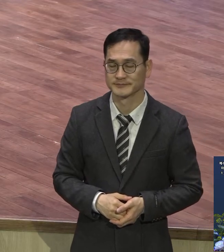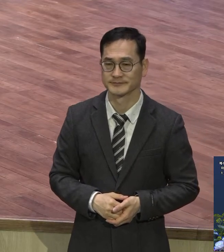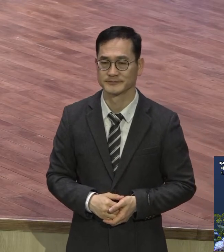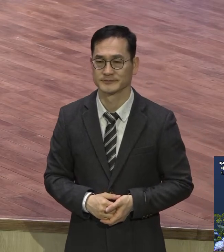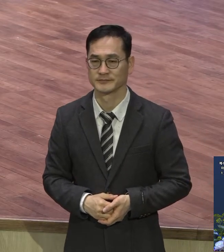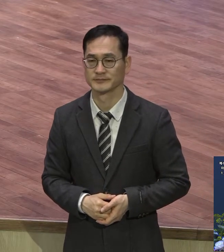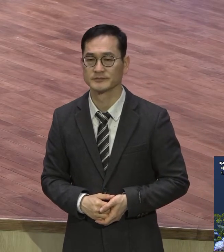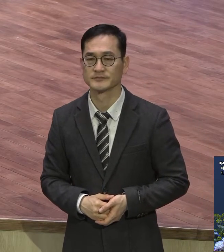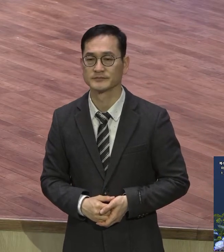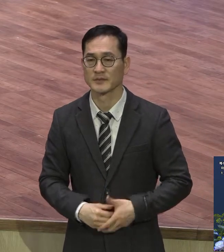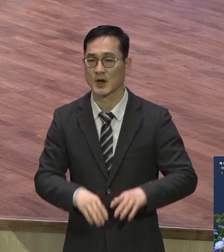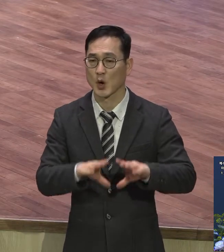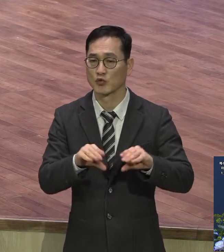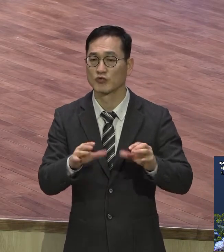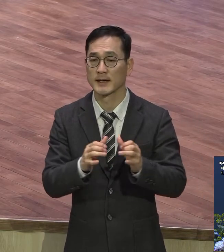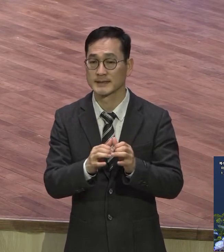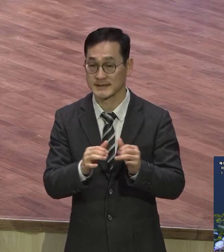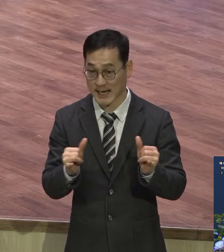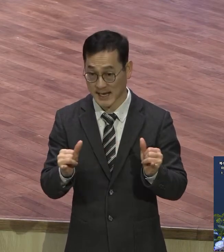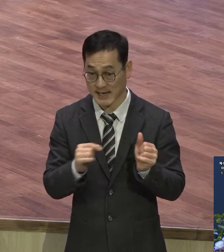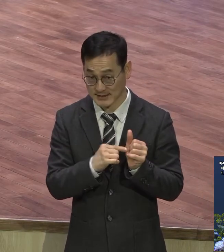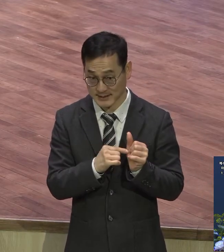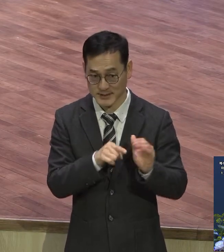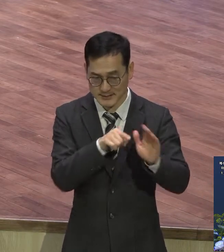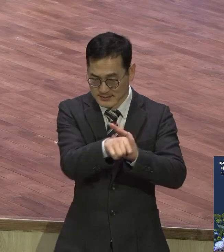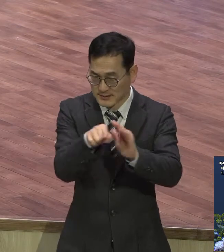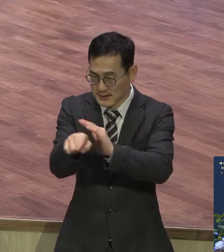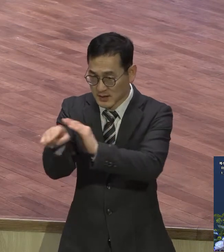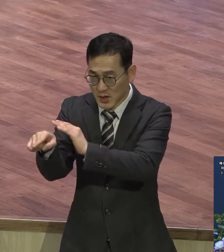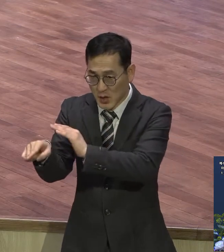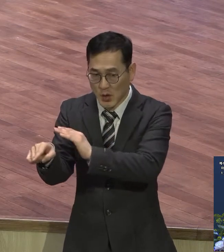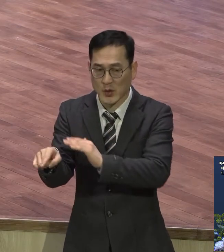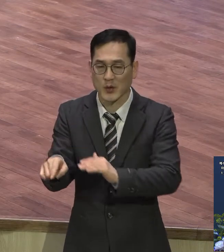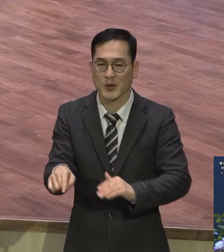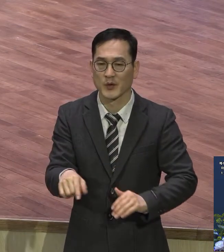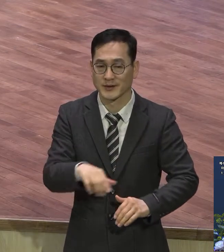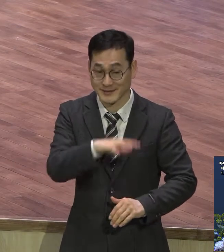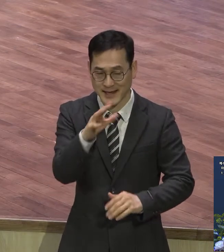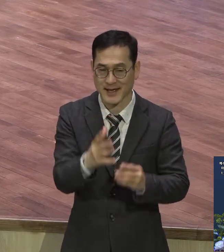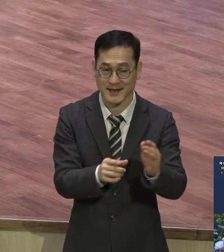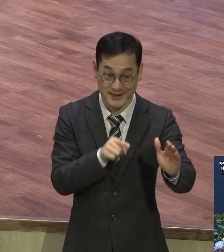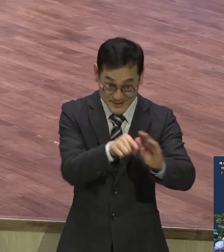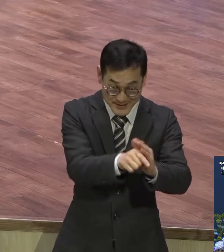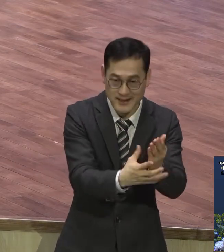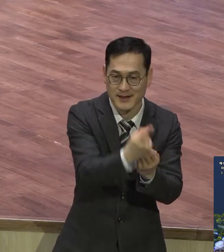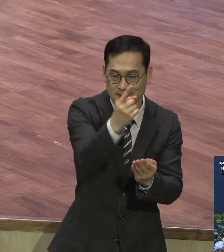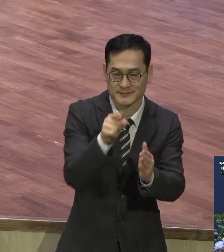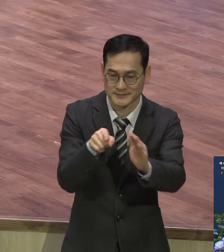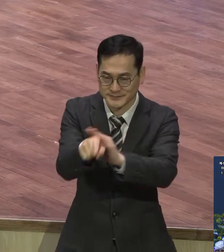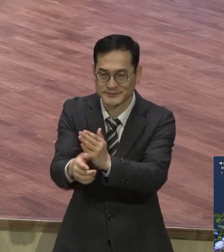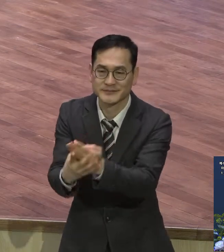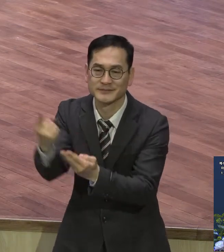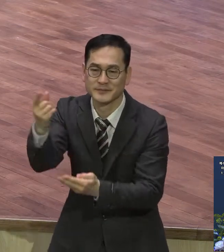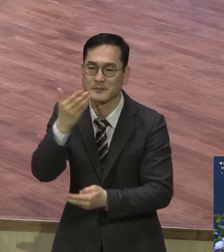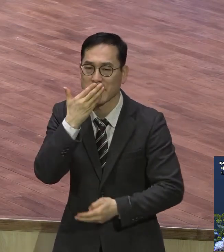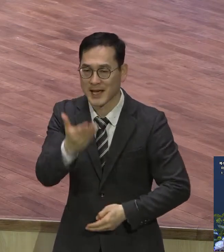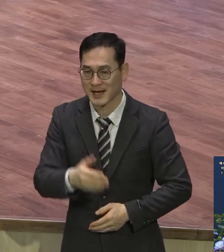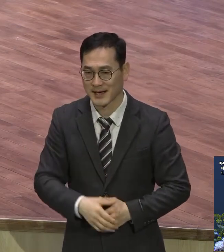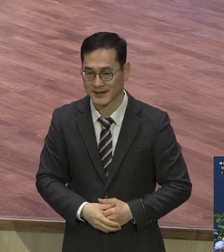온유한 자가 가는 현장마다 원리스에요 원리스 이게 특징입니다 온유한 자는 원리스에요 어디든